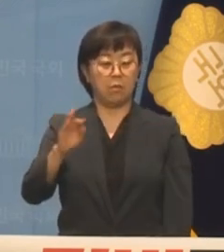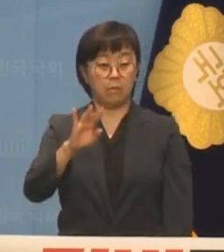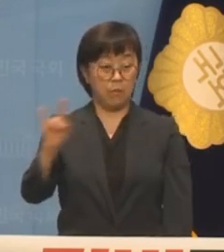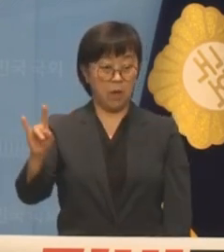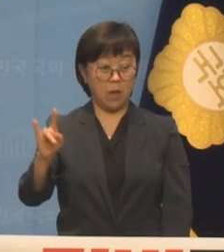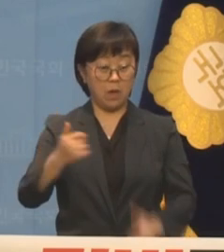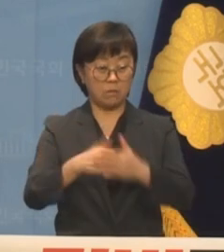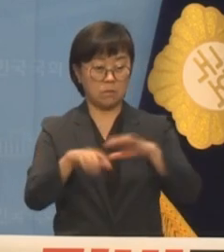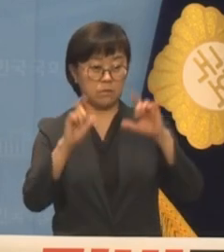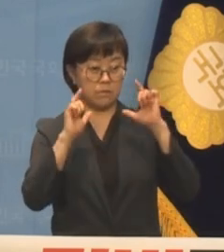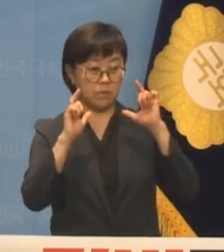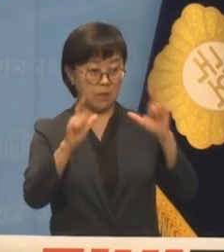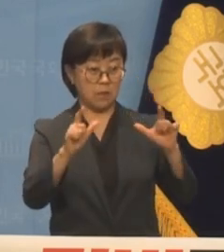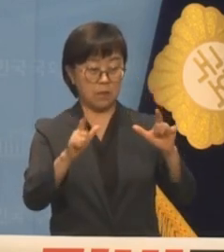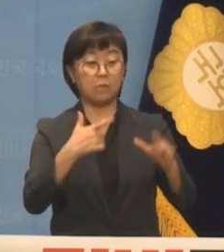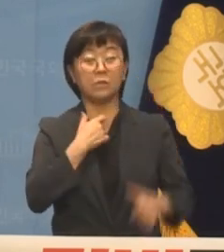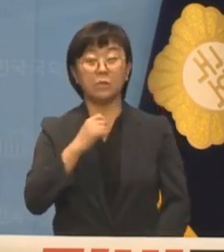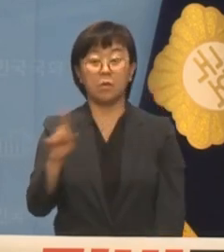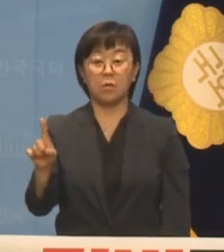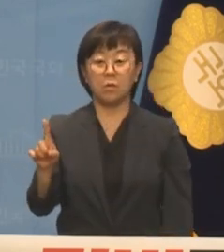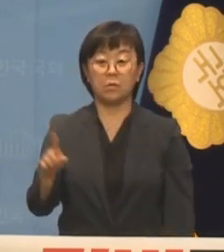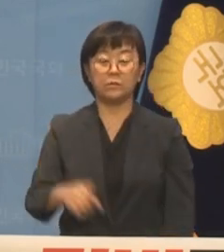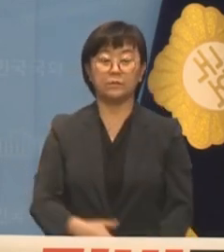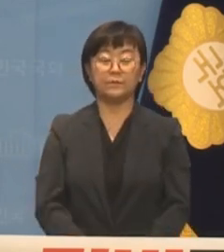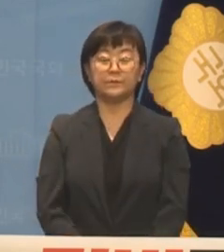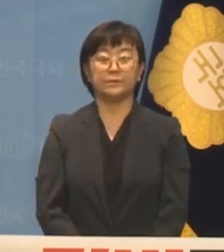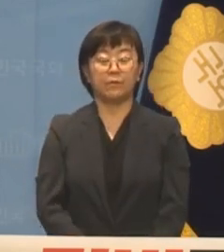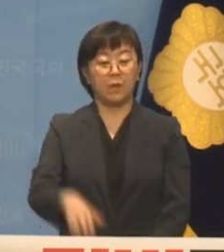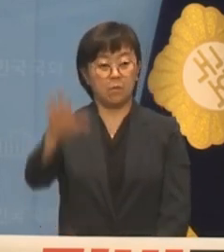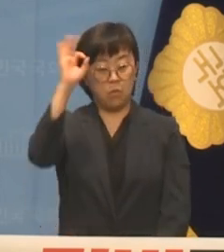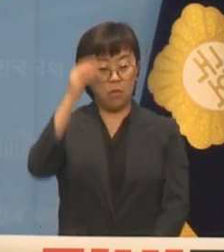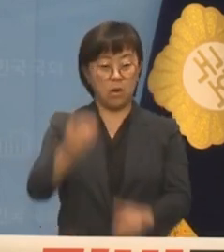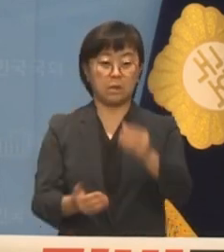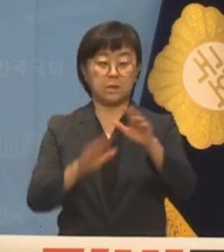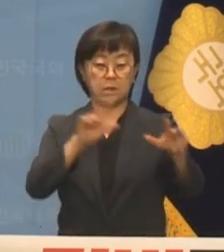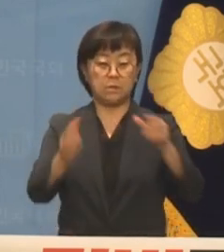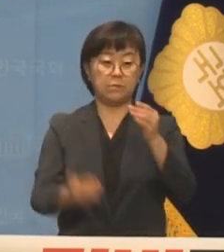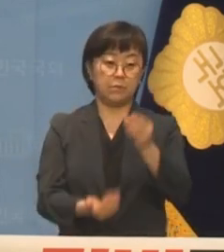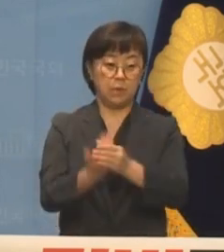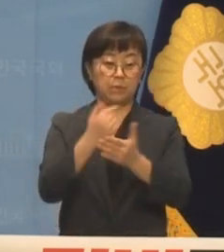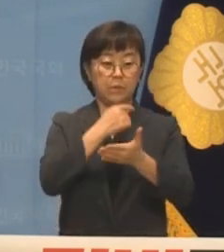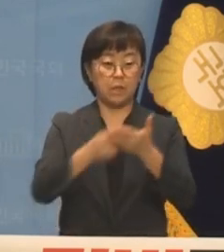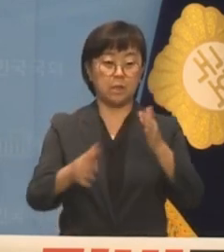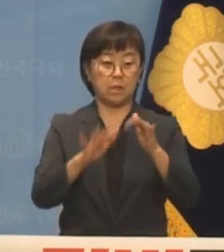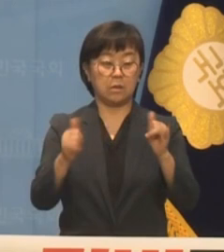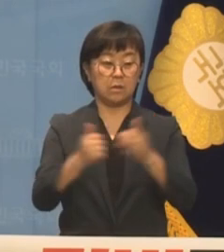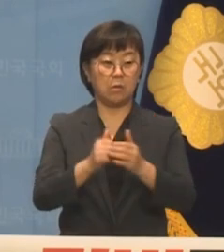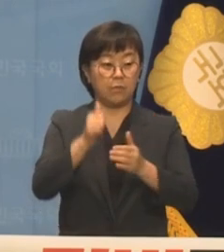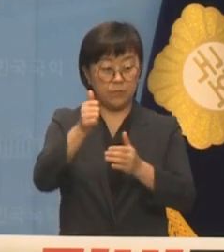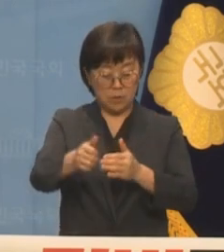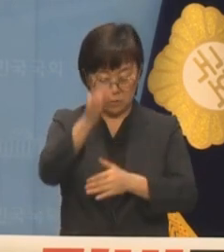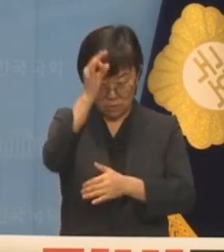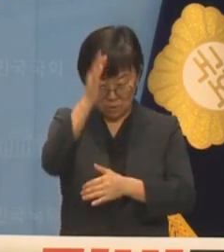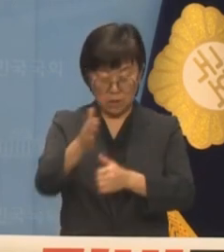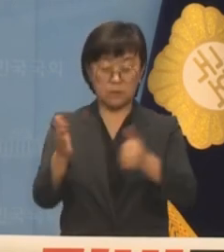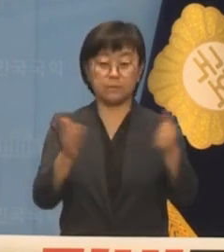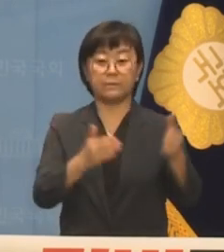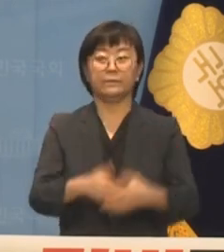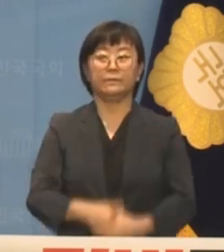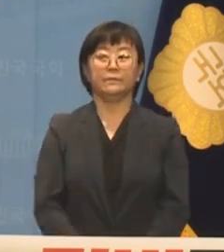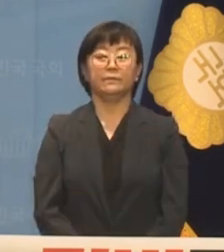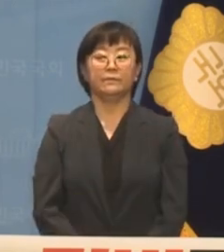엄중 경고합니다 포항 촉발 지진의 피해자들에게 엎드려 사과하십시오